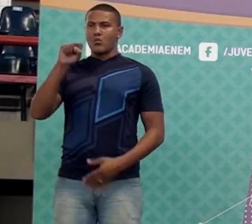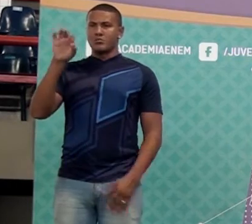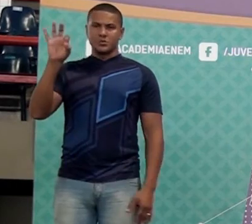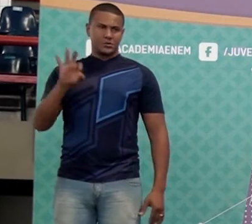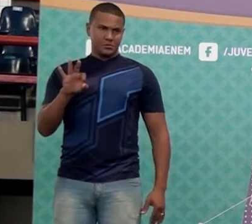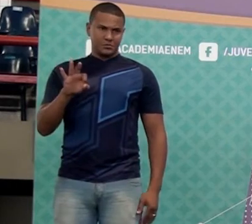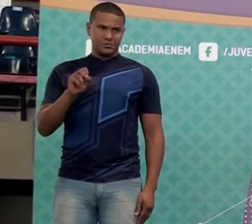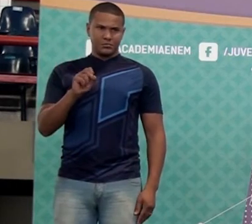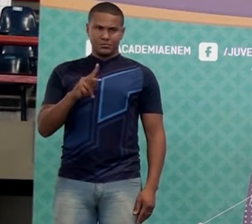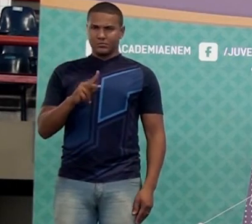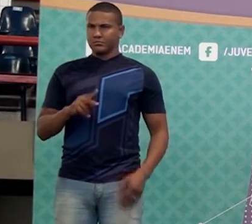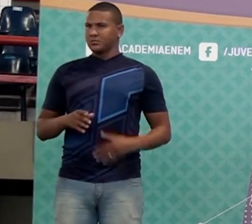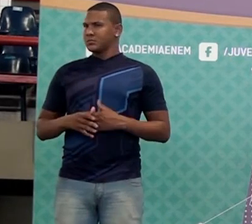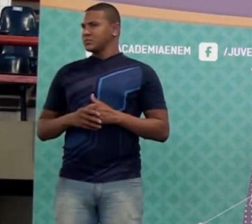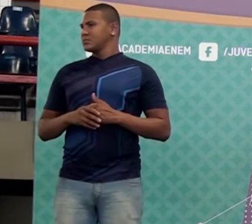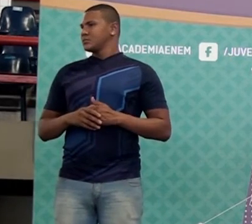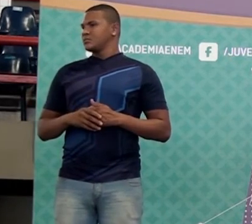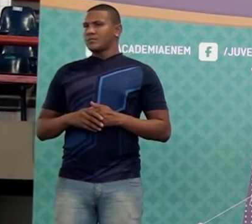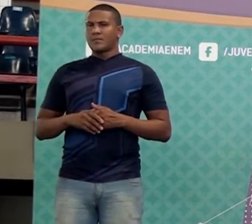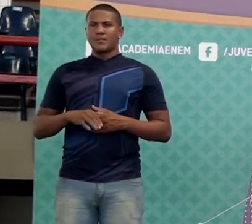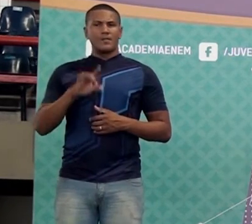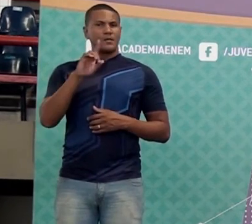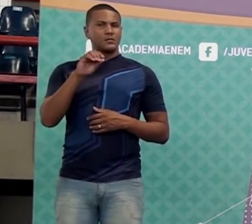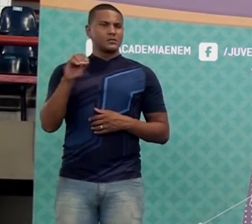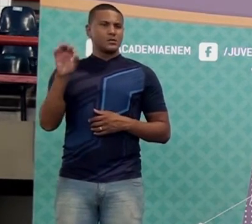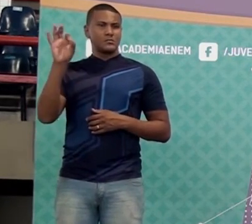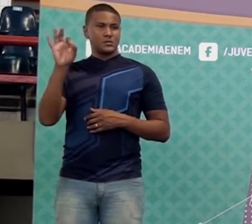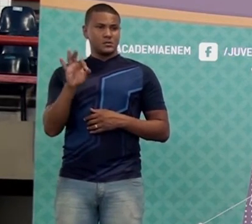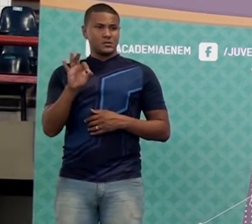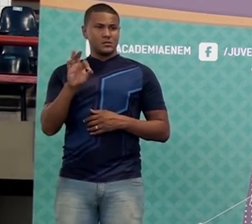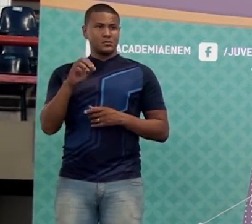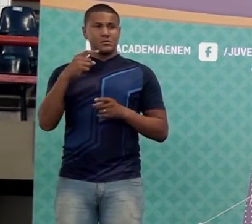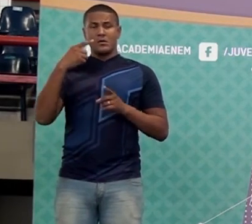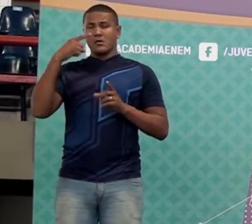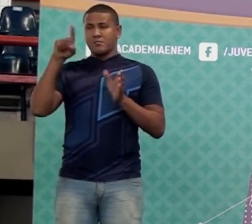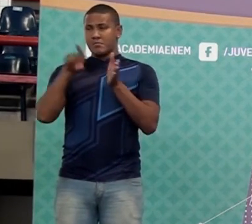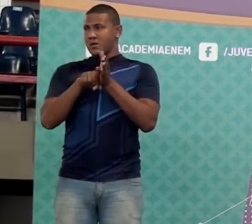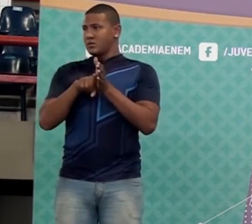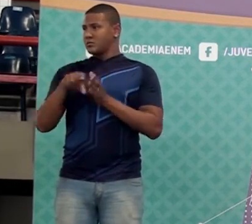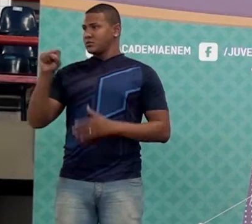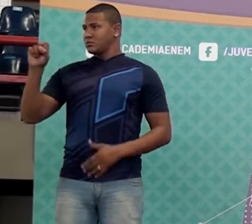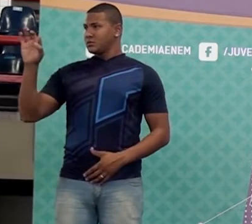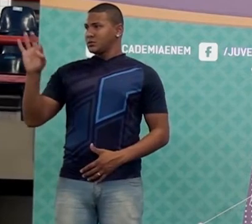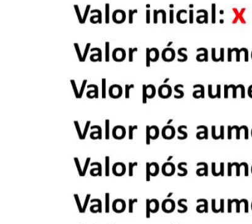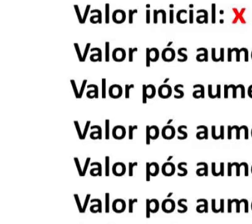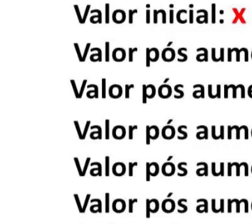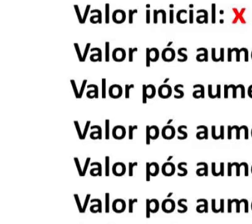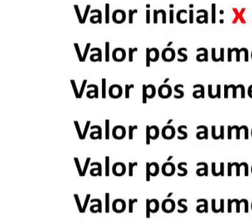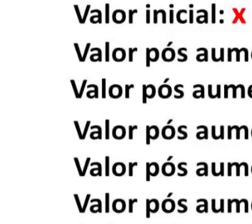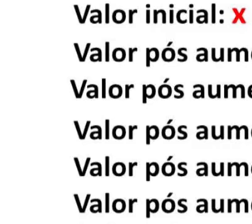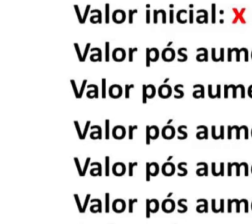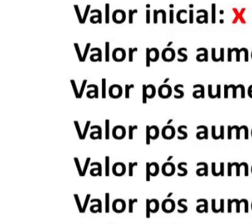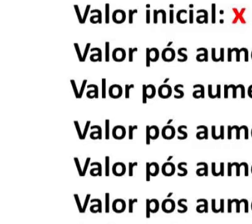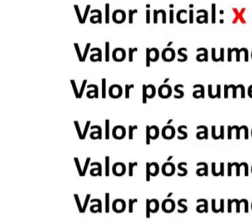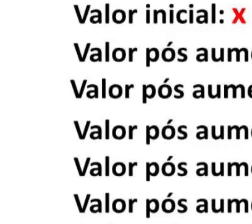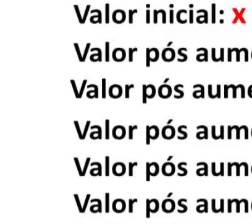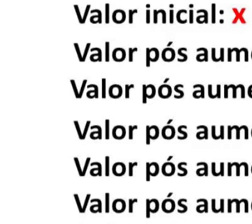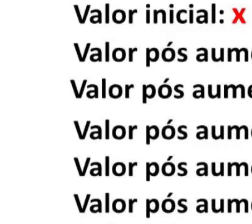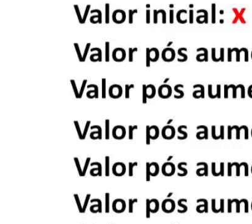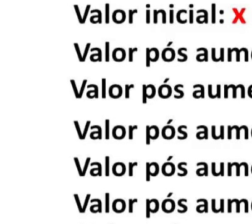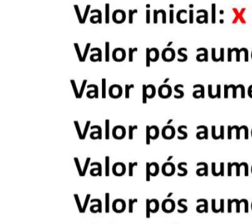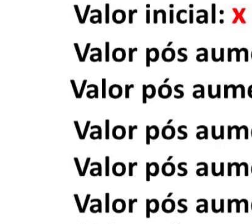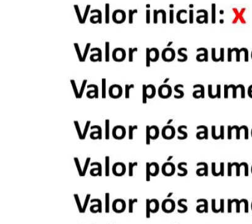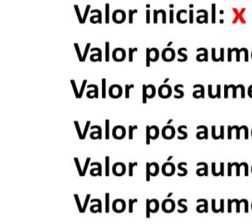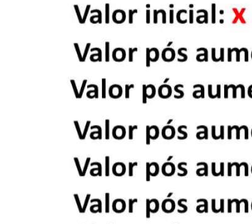cento. Então pense aí, Cem por cento menos oito por cento dá quanto? Noventa e dois por cento.